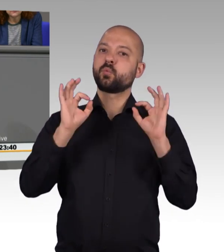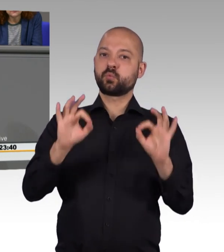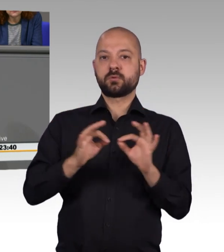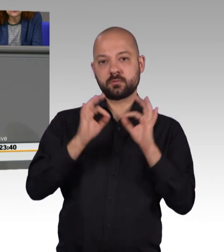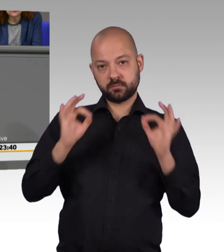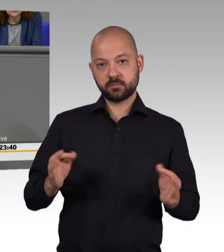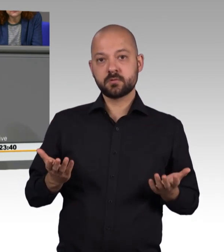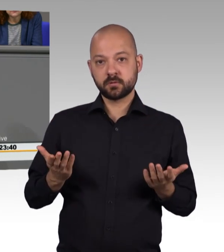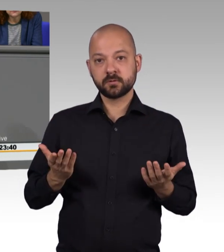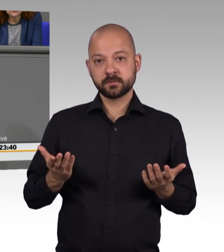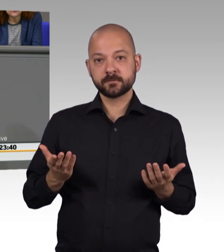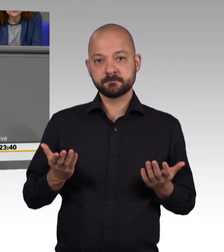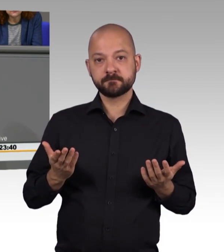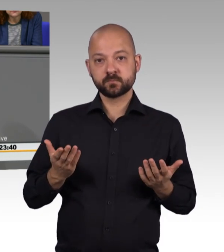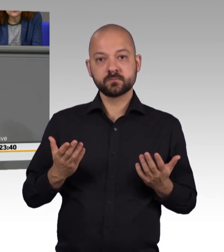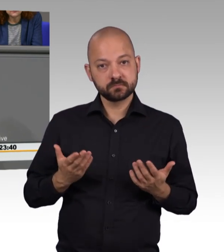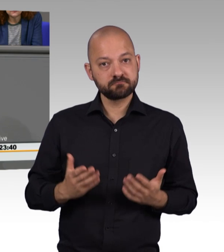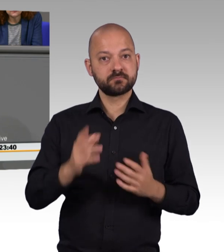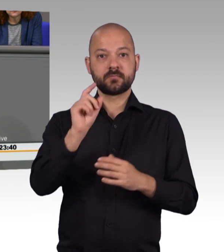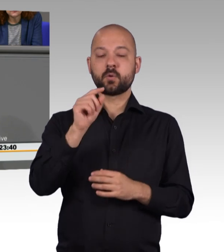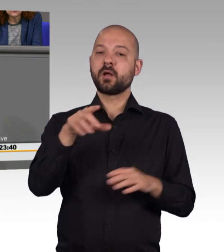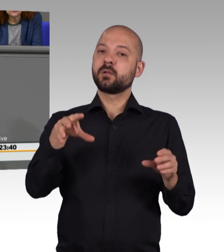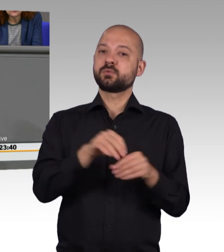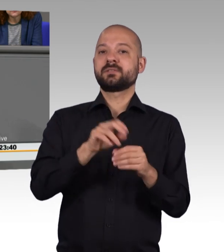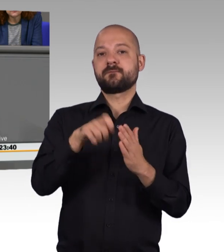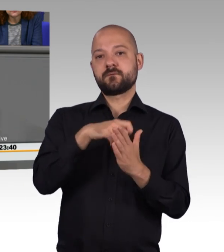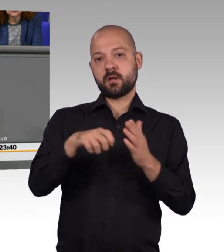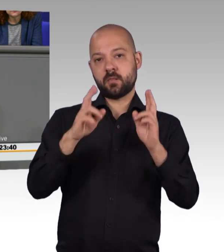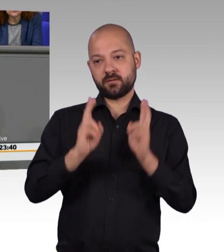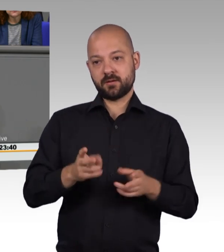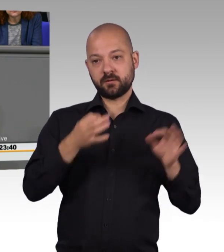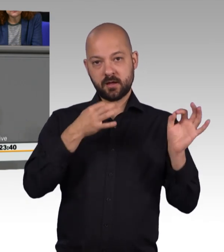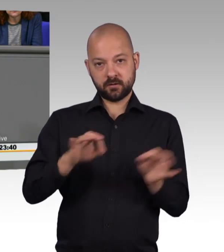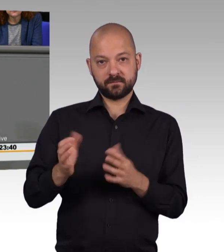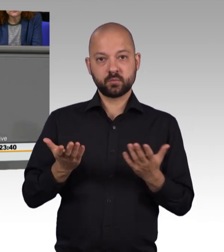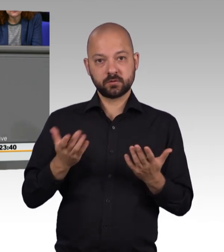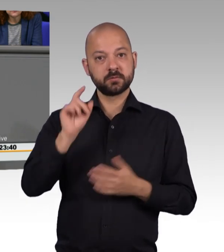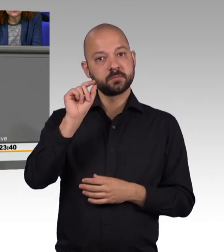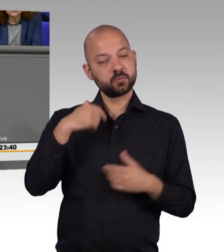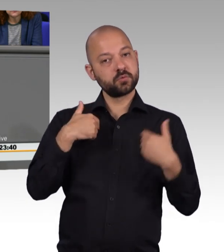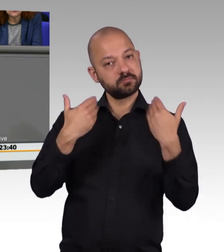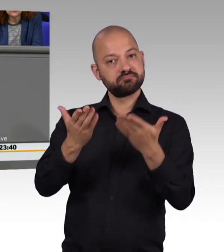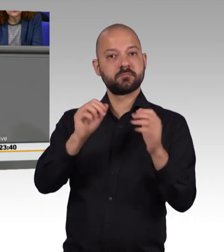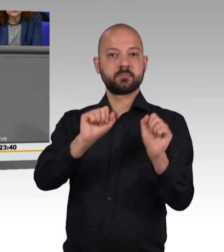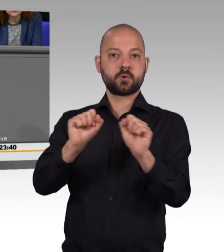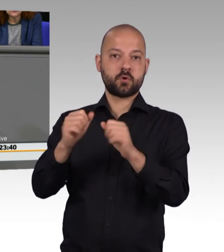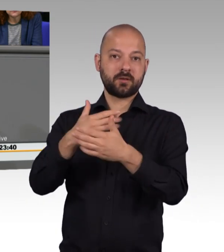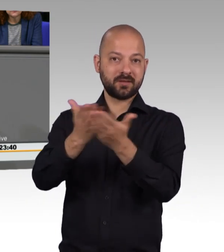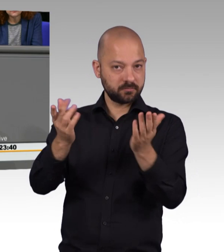das inklusive Wahlrecht einführen. Denn damit ermöglichen wir den Menschen, daran teilzunehmen, was absolut wichtig ist, am